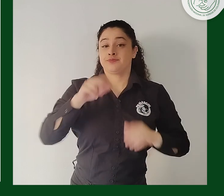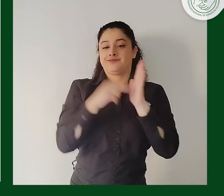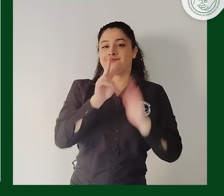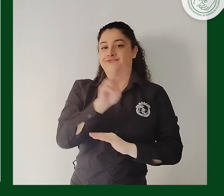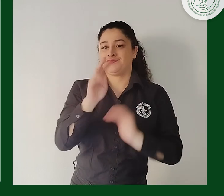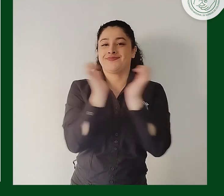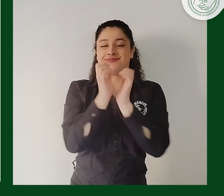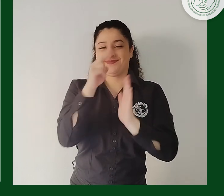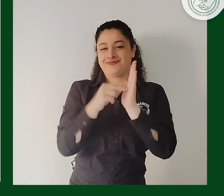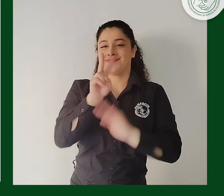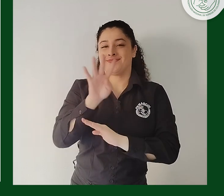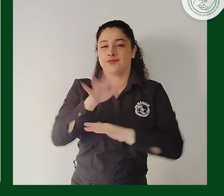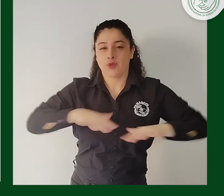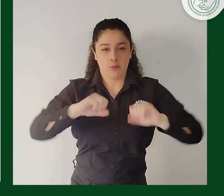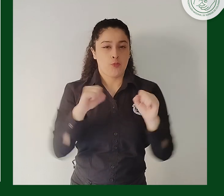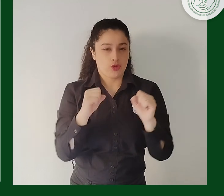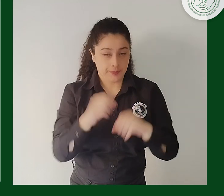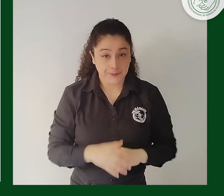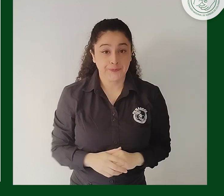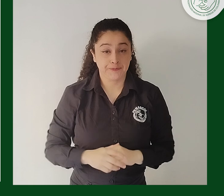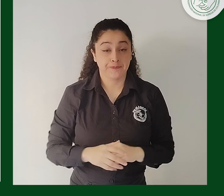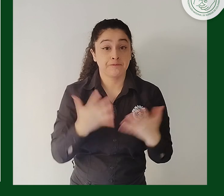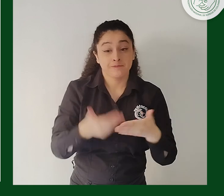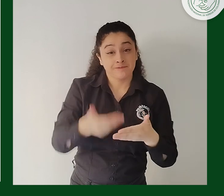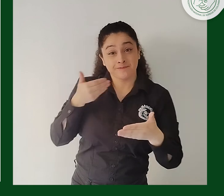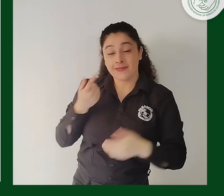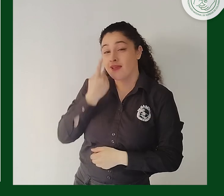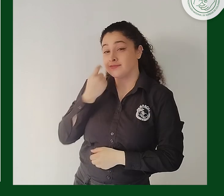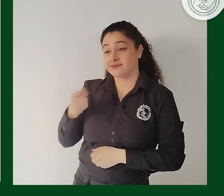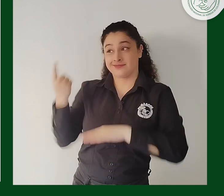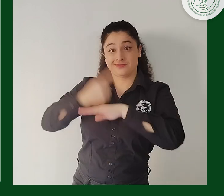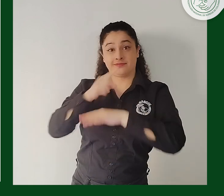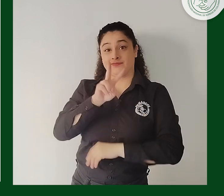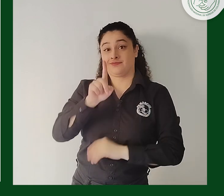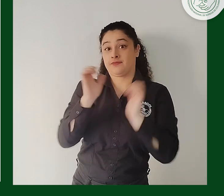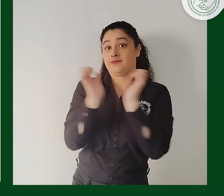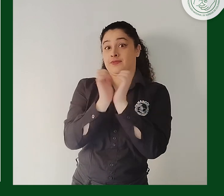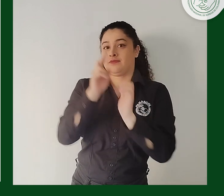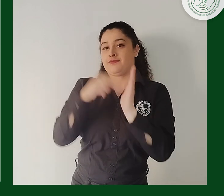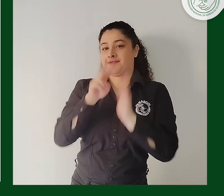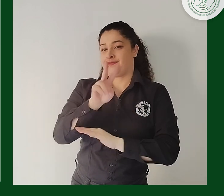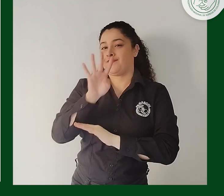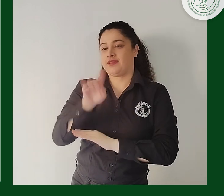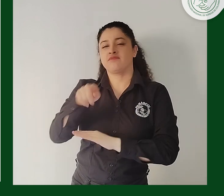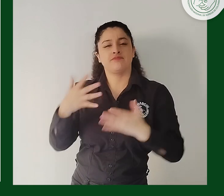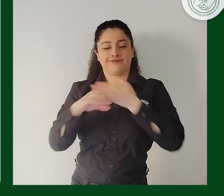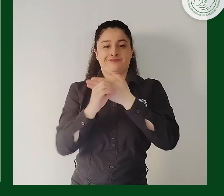Bogotá, 22 de mayo de 2024 Ante la publicación en video, a través de la red social